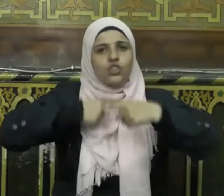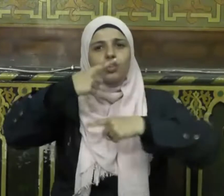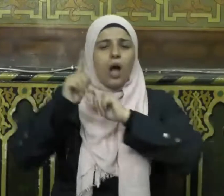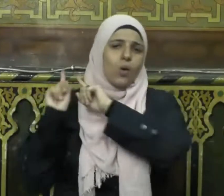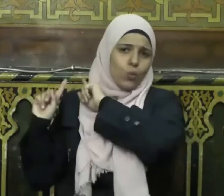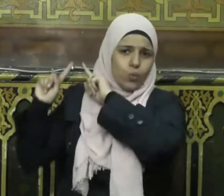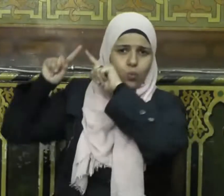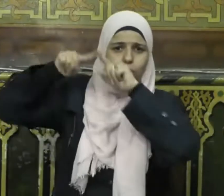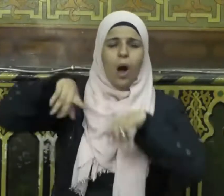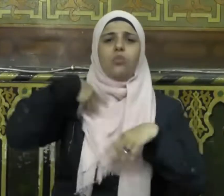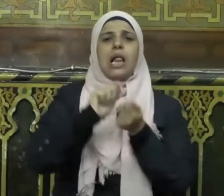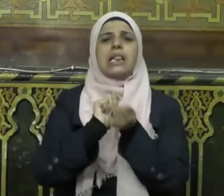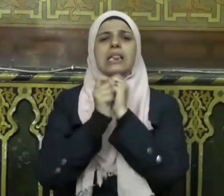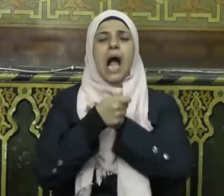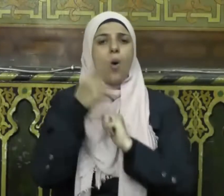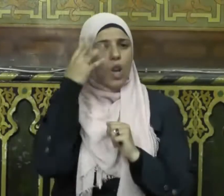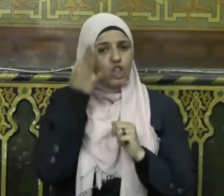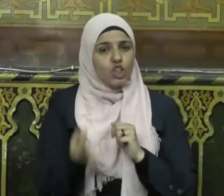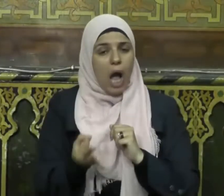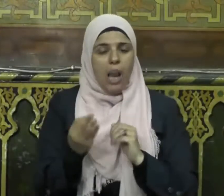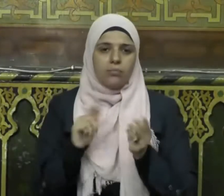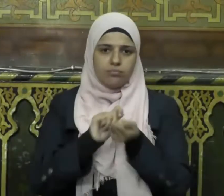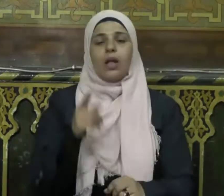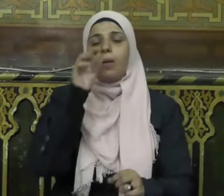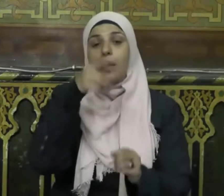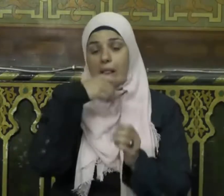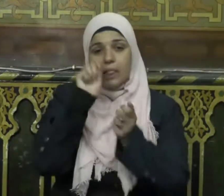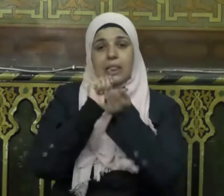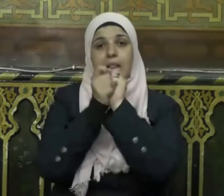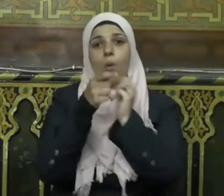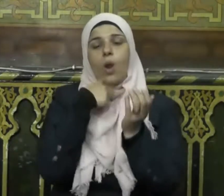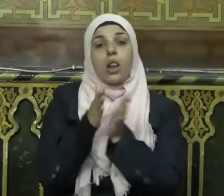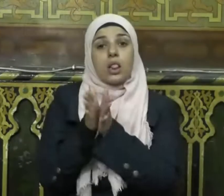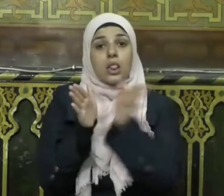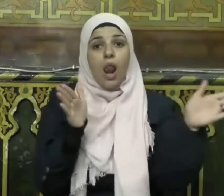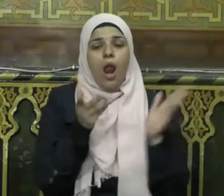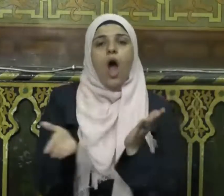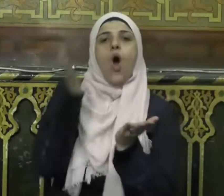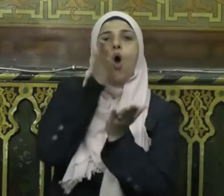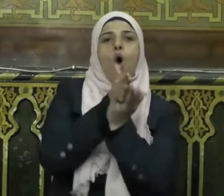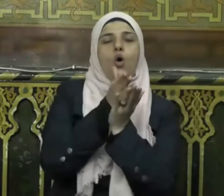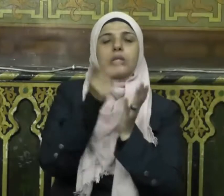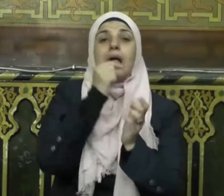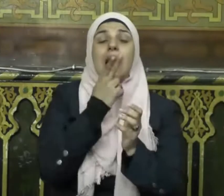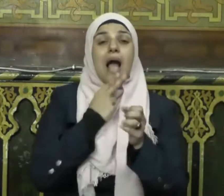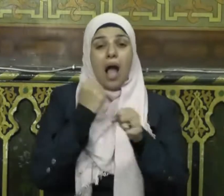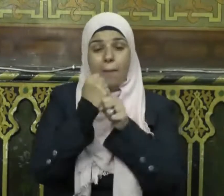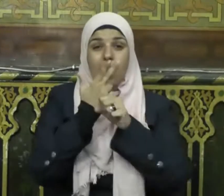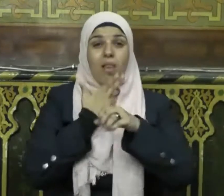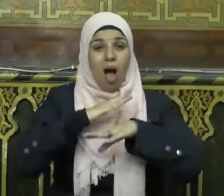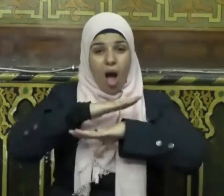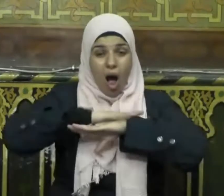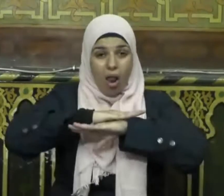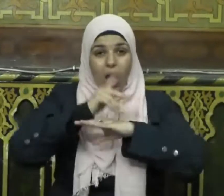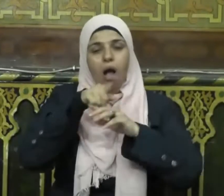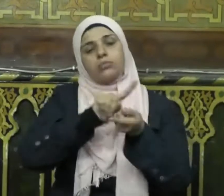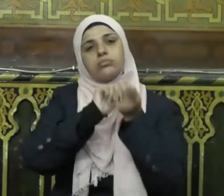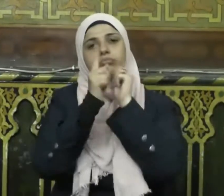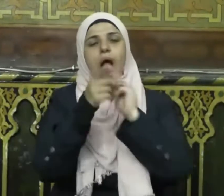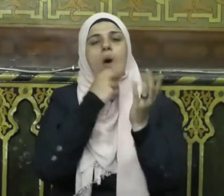يتحول من الجهل إلى العلم ومن الضلالة إلى الهدى ومن سيء الأخلاق إلى